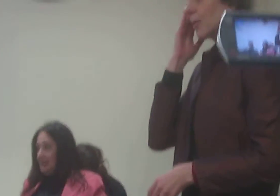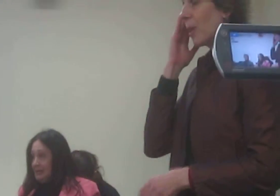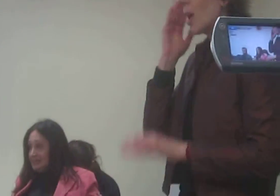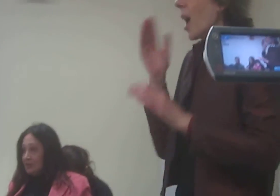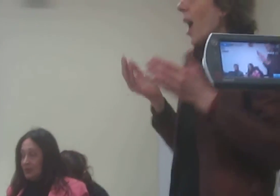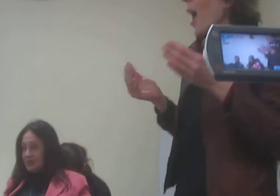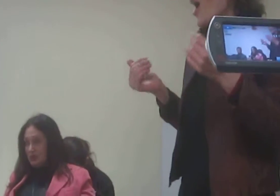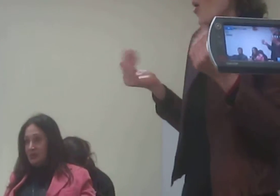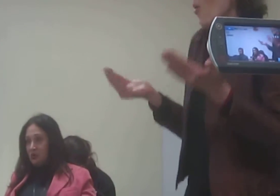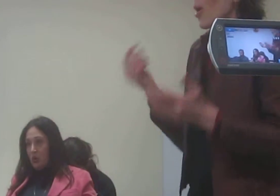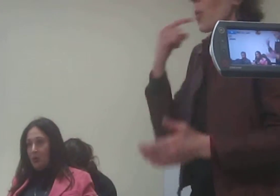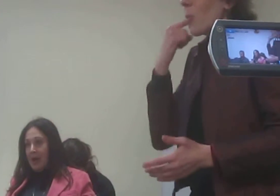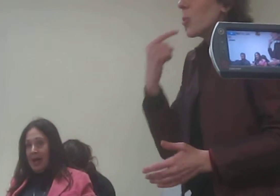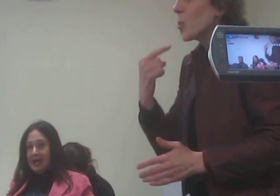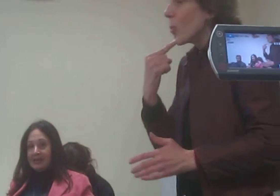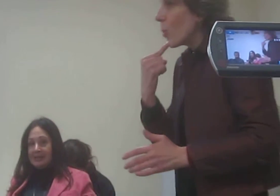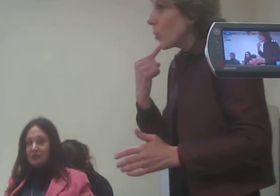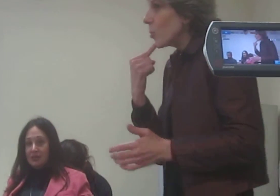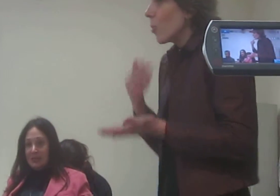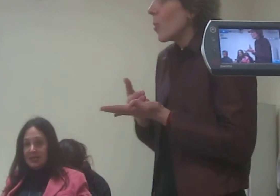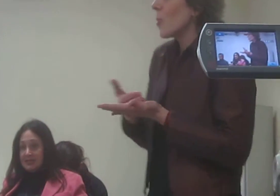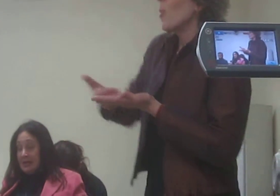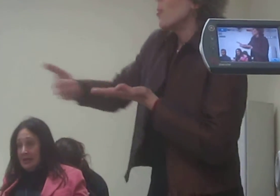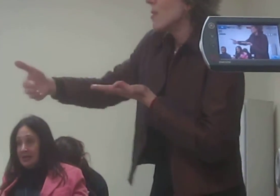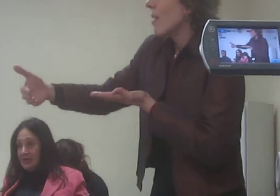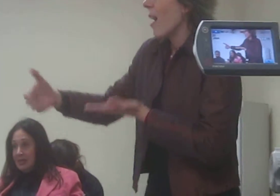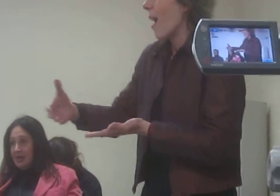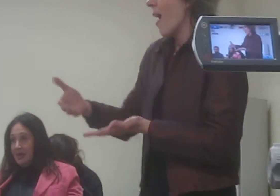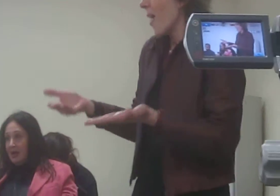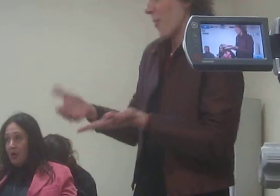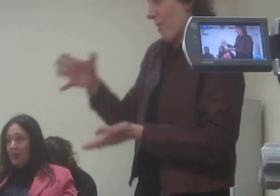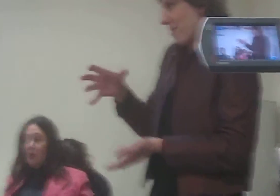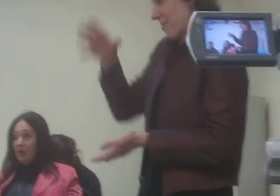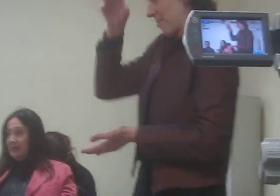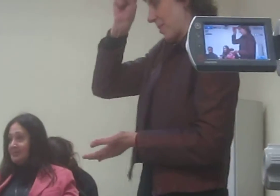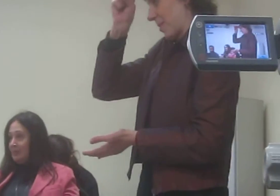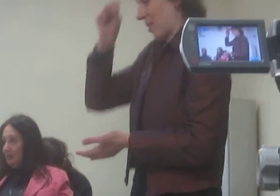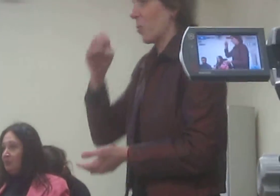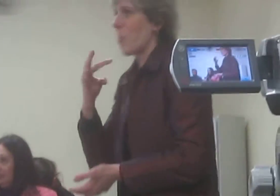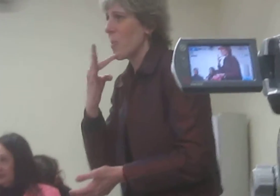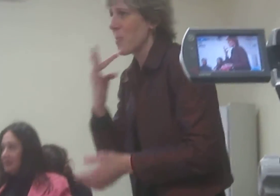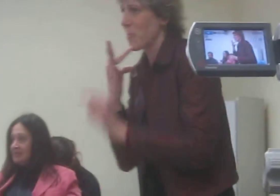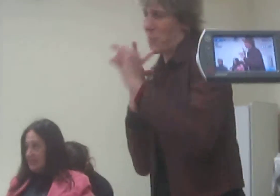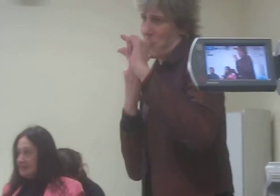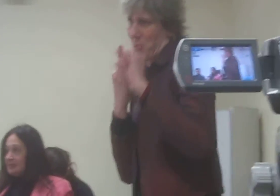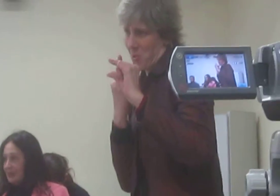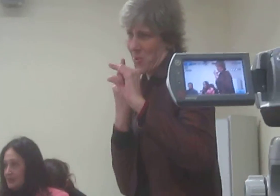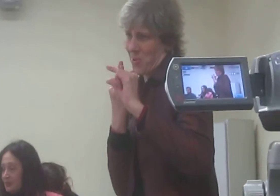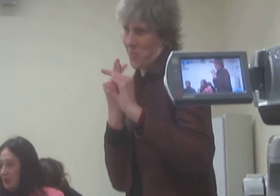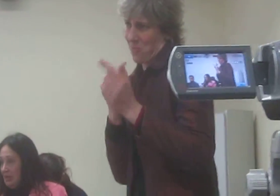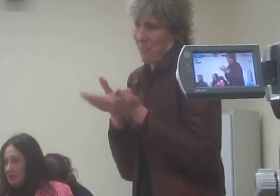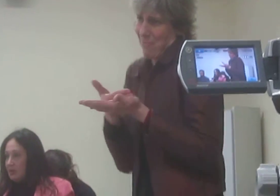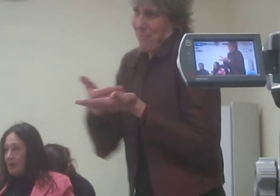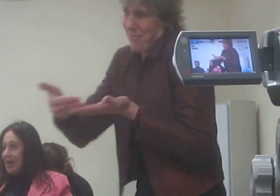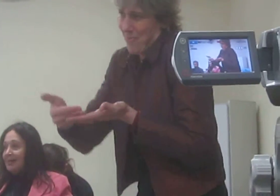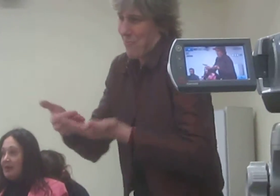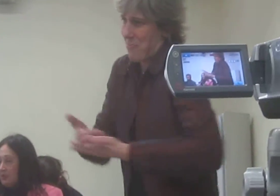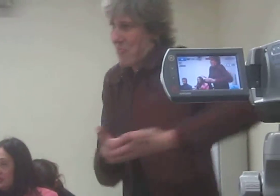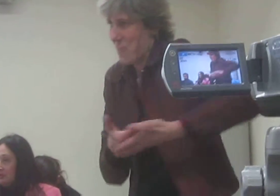situações como a área da surdez que o meu conhecimento é muito precedente mesmo. Então, cada reunião